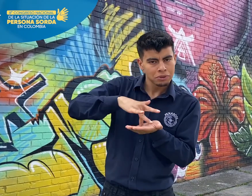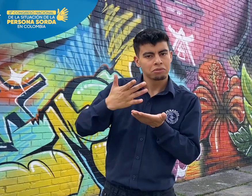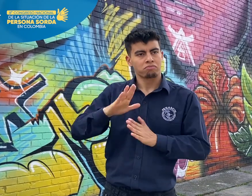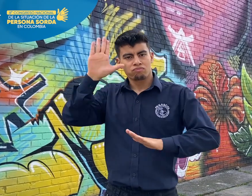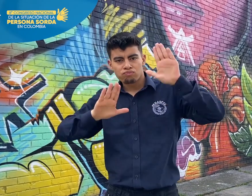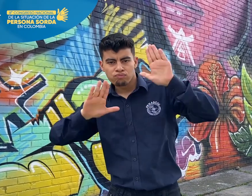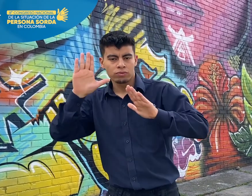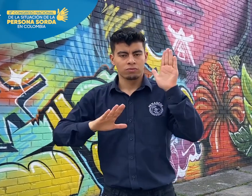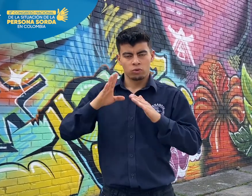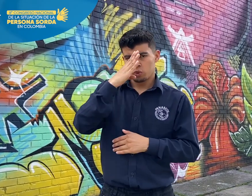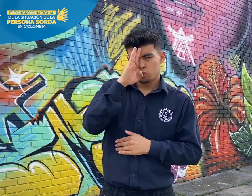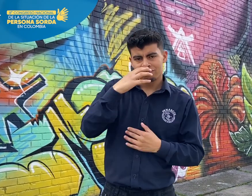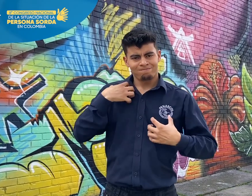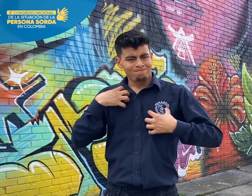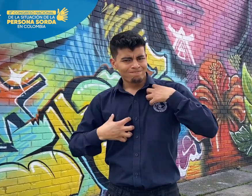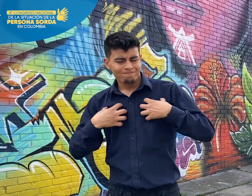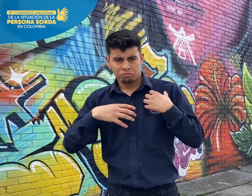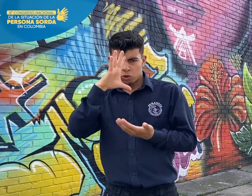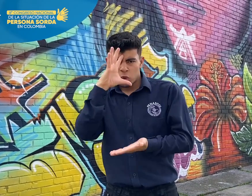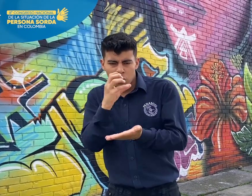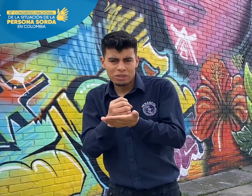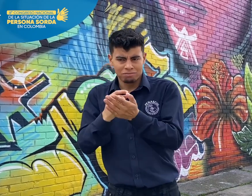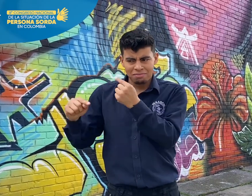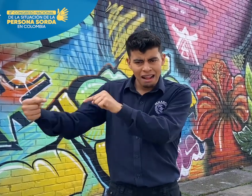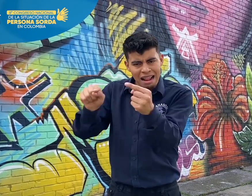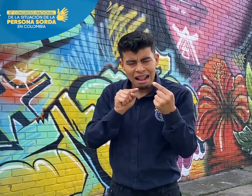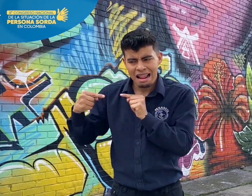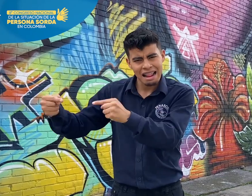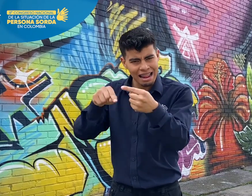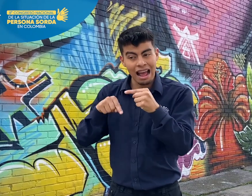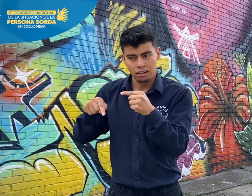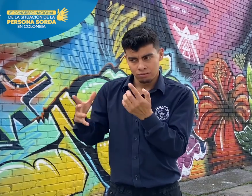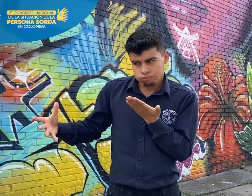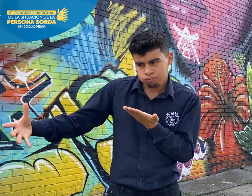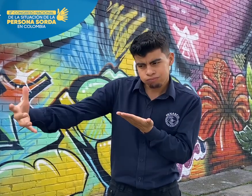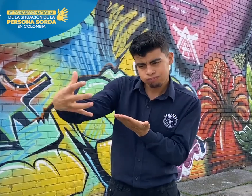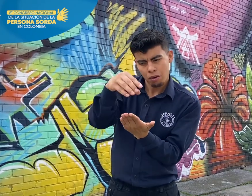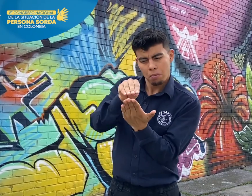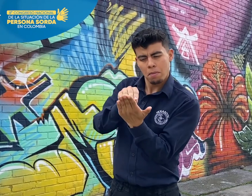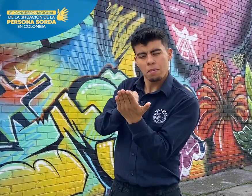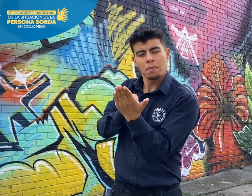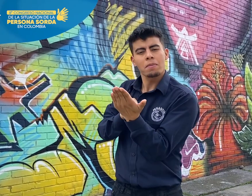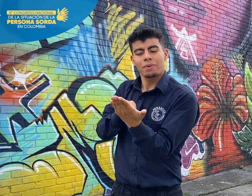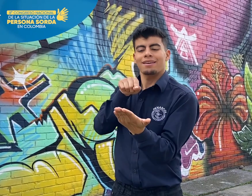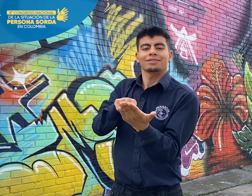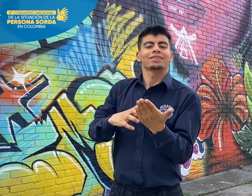los participantes dieron sus comentarios, propuestas, dudas, inquietudes, opiniones y debates